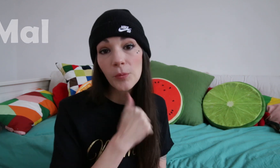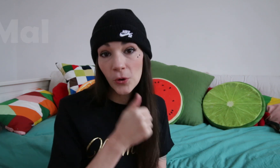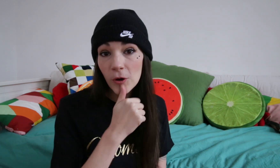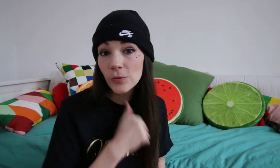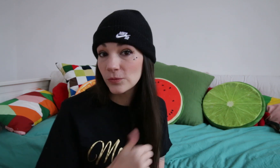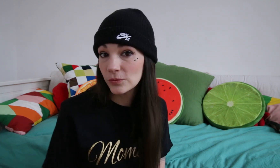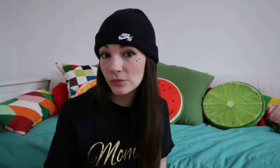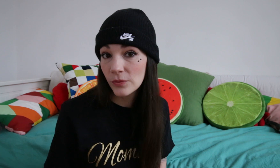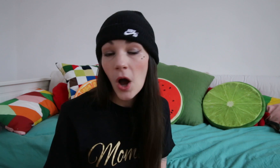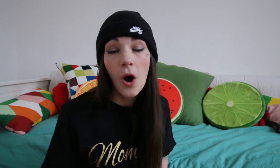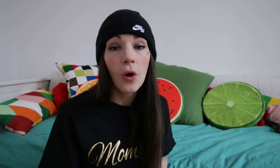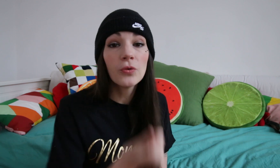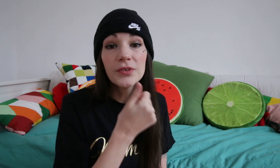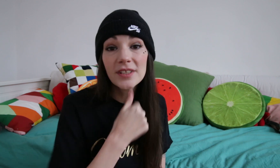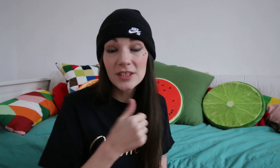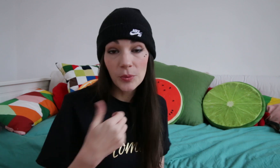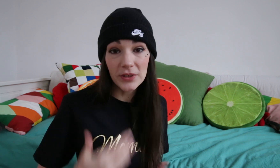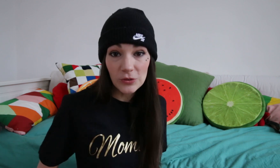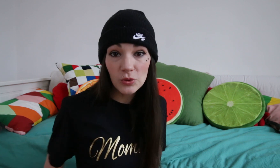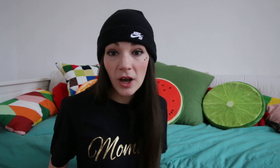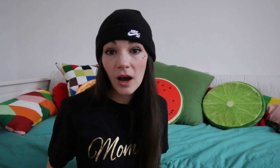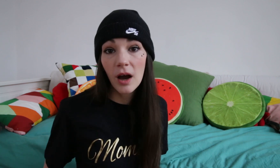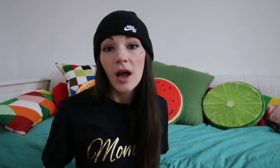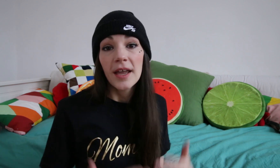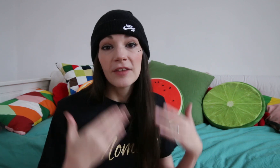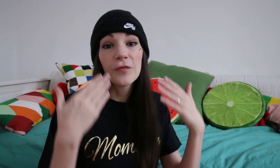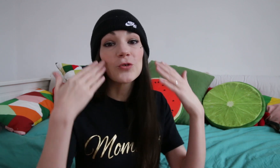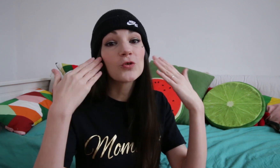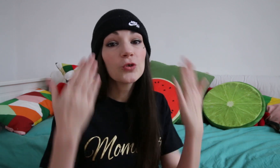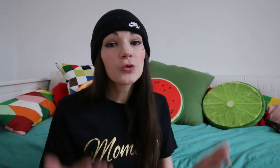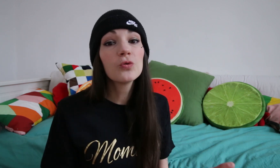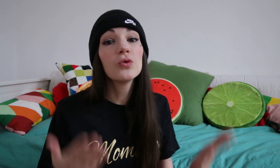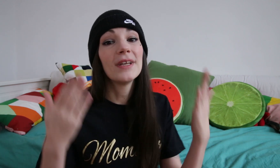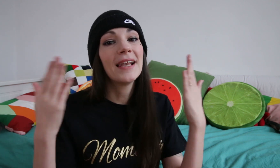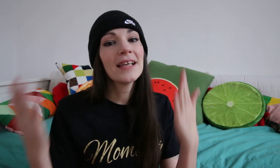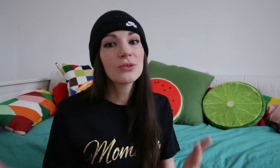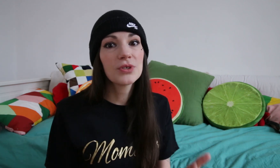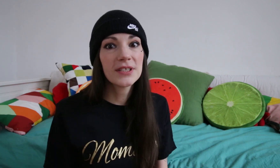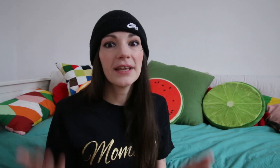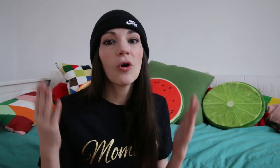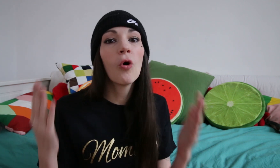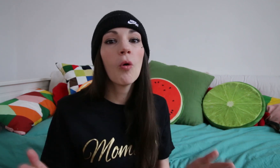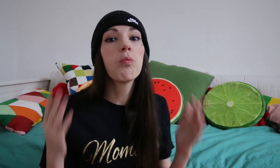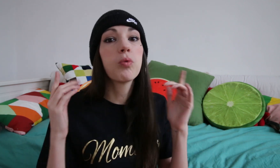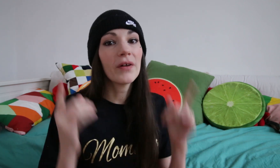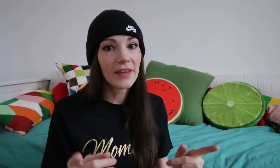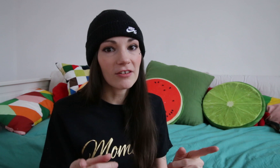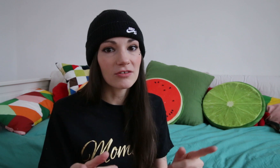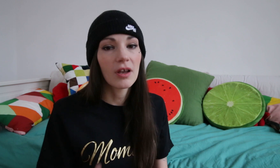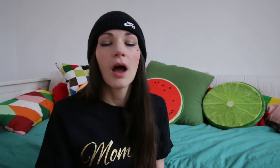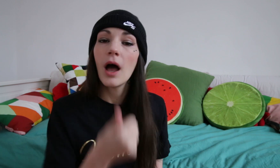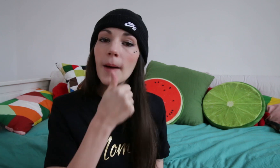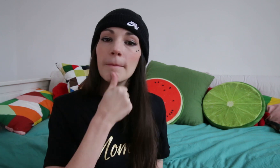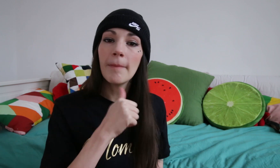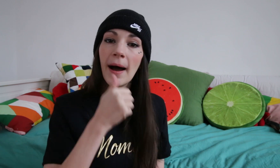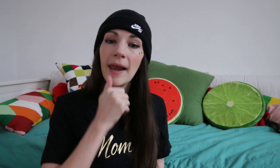bobo, on l'utilise pour des douleurs. Il faut surtout l'associer au pointage. Mal